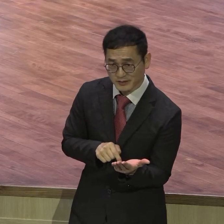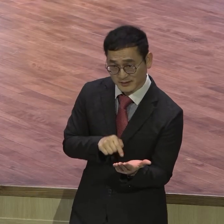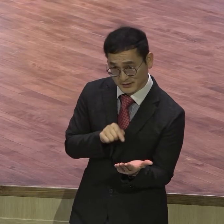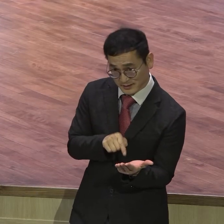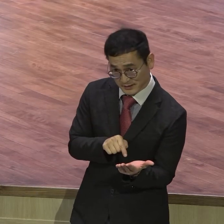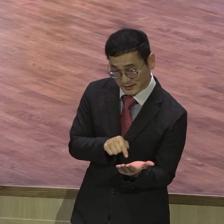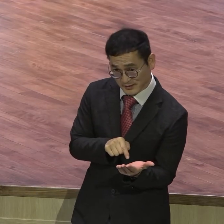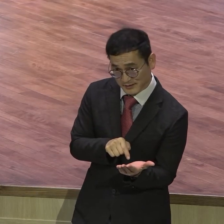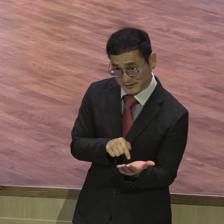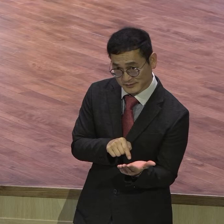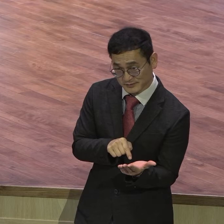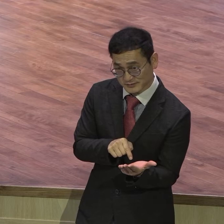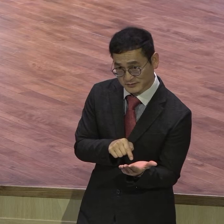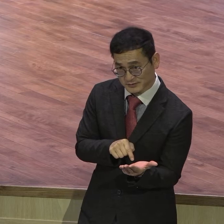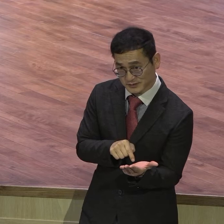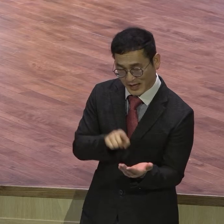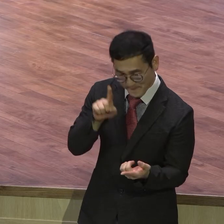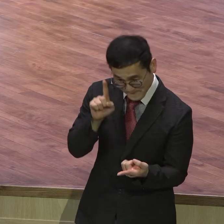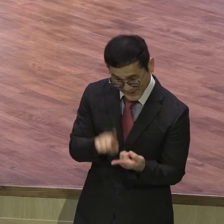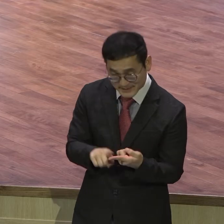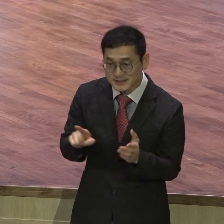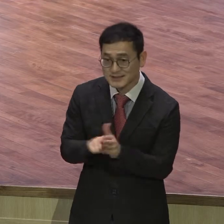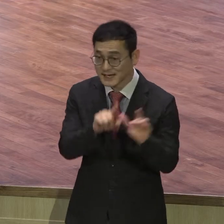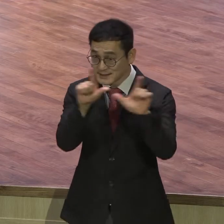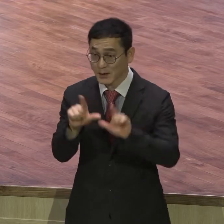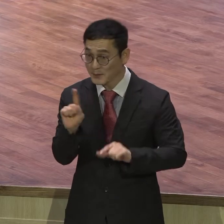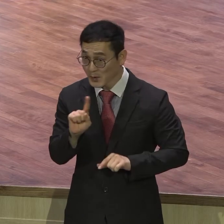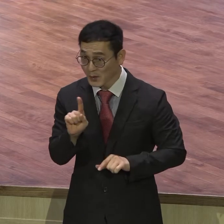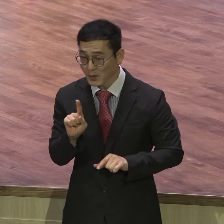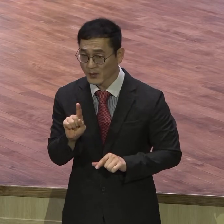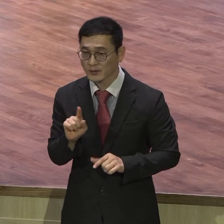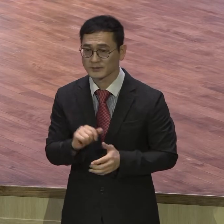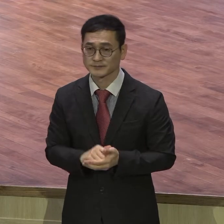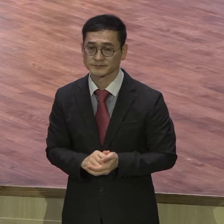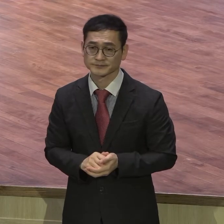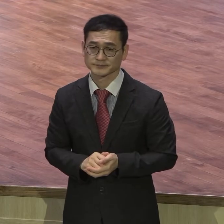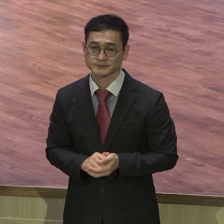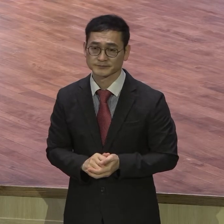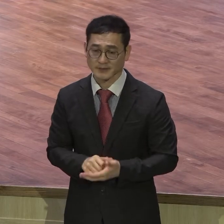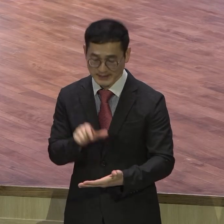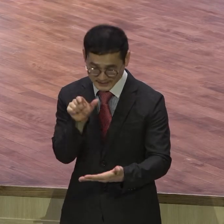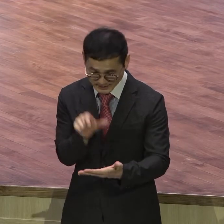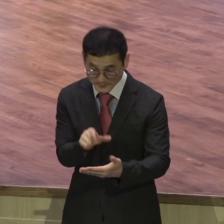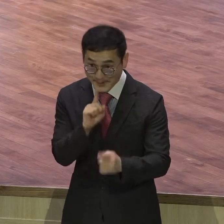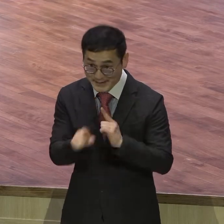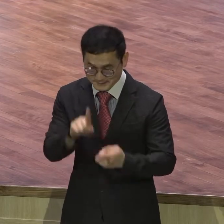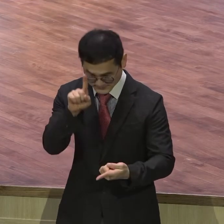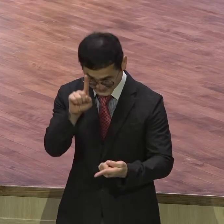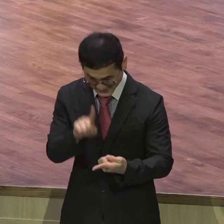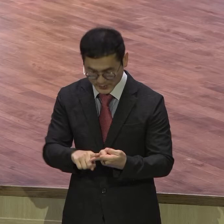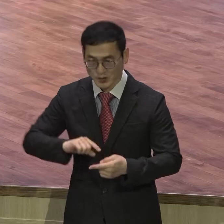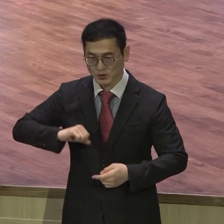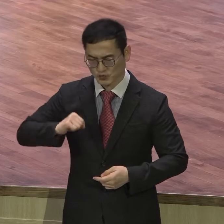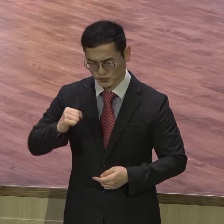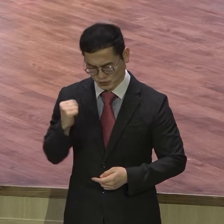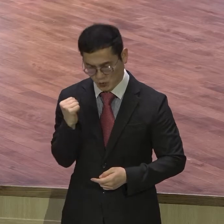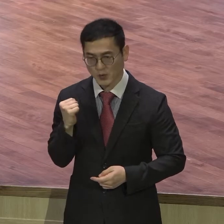성경적 신앙생활은 하나님의 이 말씀에 기록된 대로 순종하면서 나아가는